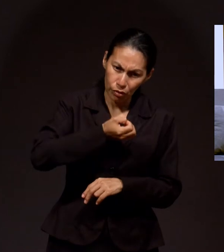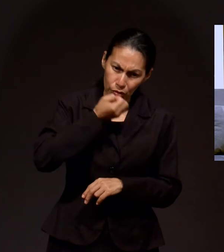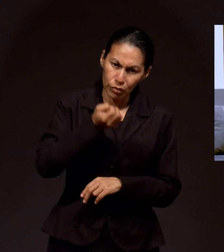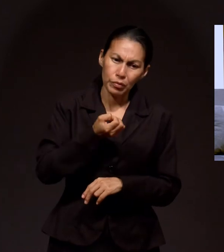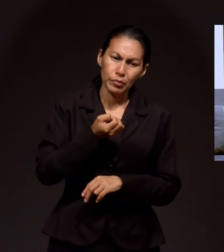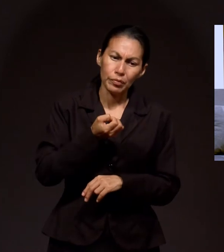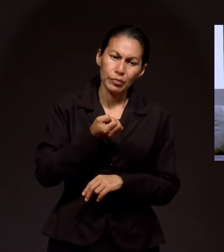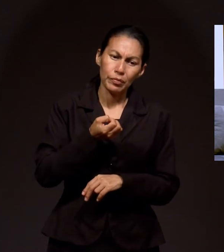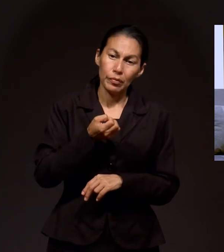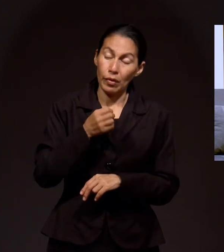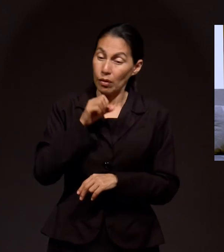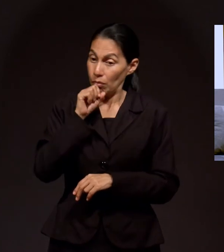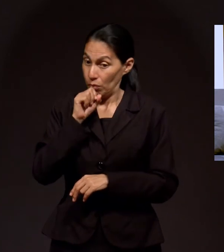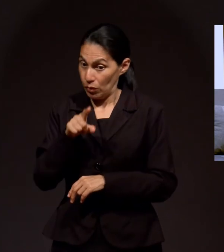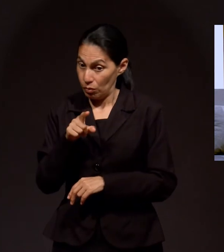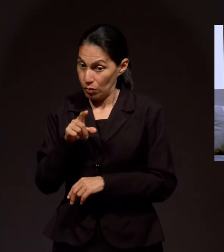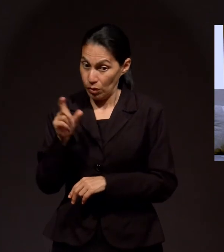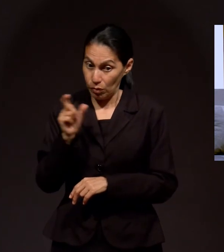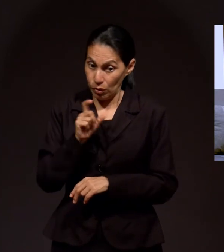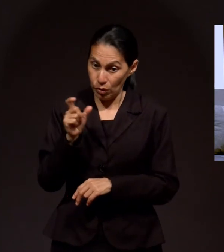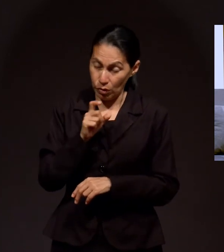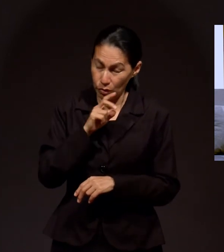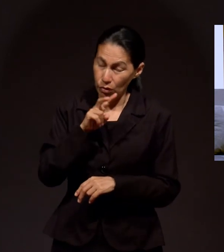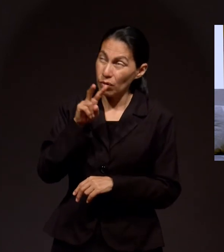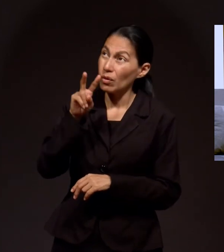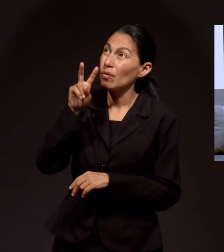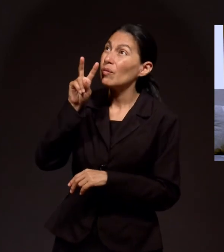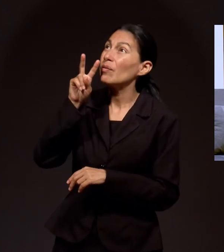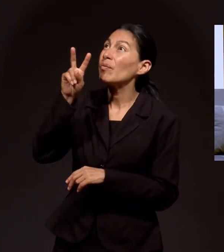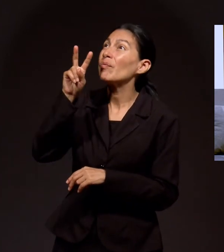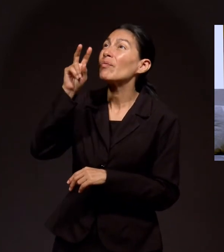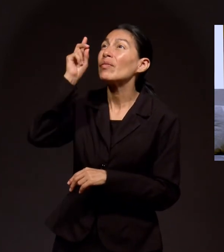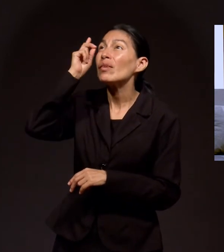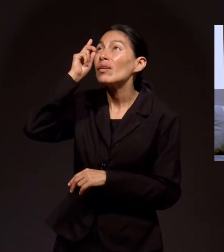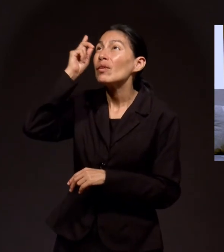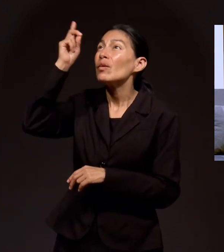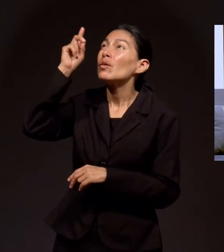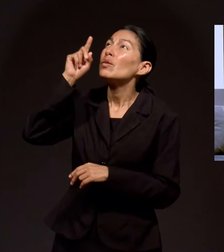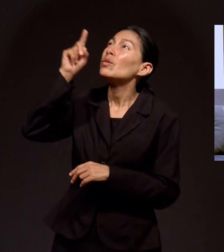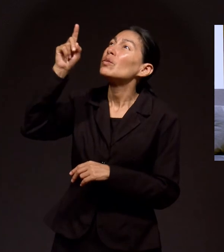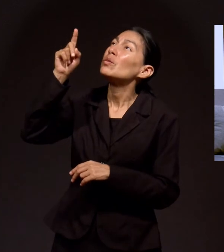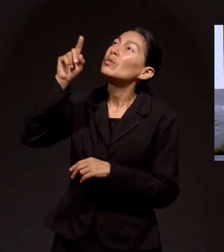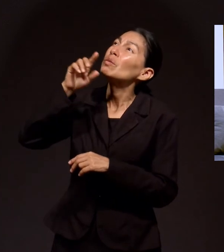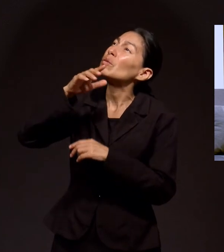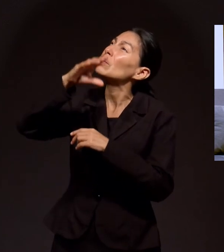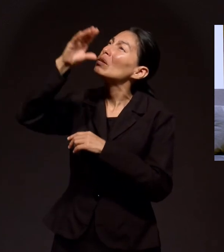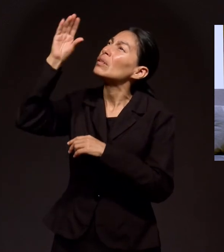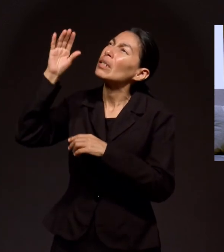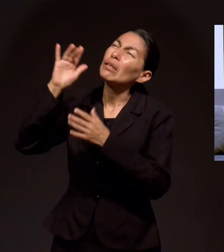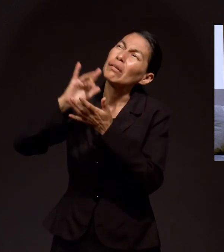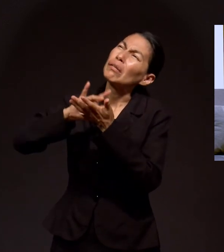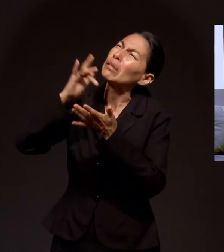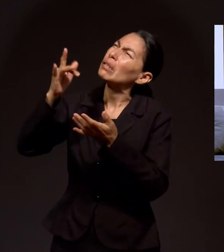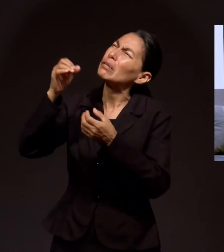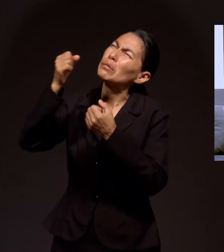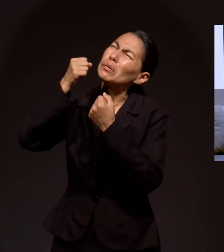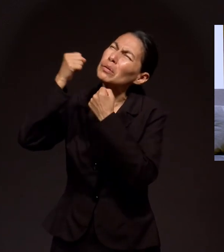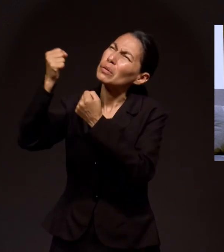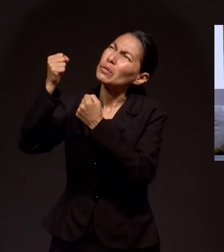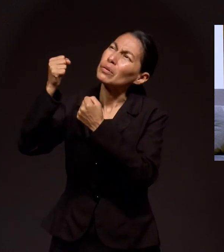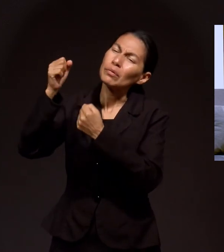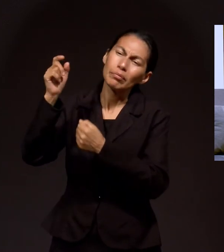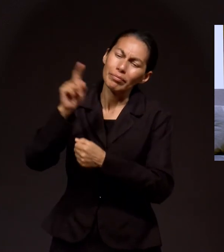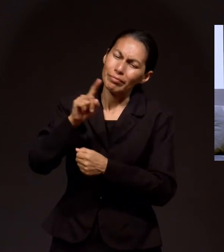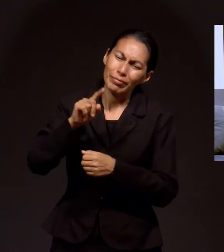algo importante y es que ya la oración no es la misma. Cuando tú levantas los ojos y empiezas, Dios mío, tú que estás en los cielos, gracias porque eres poderoso. No, la oración